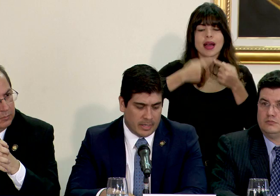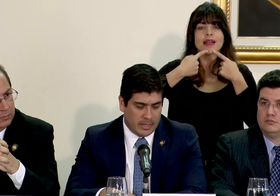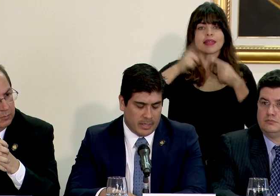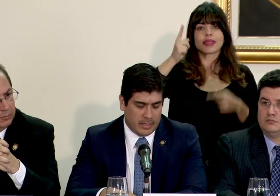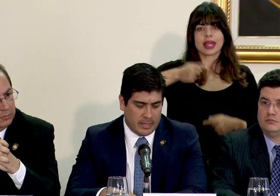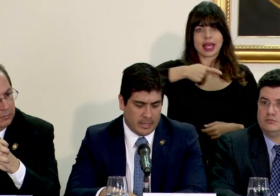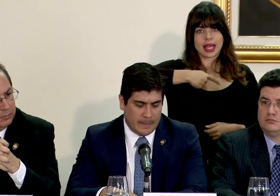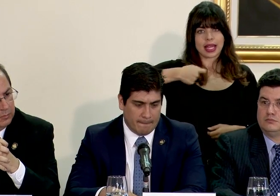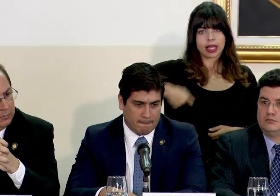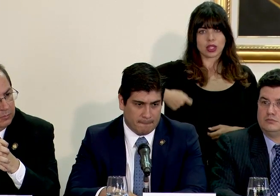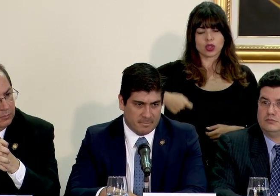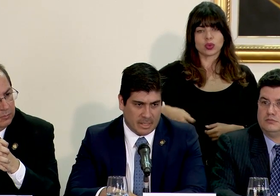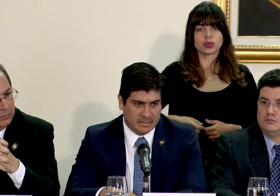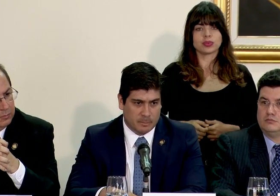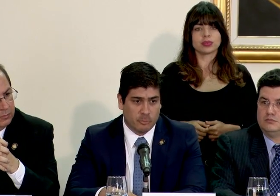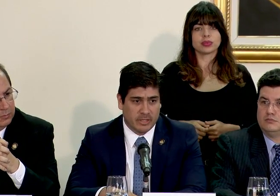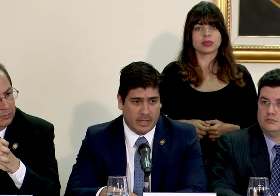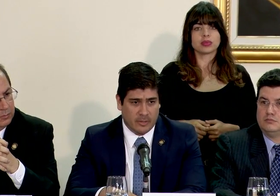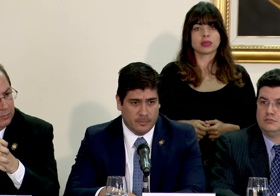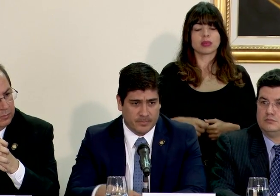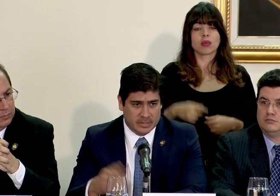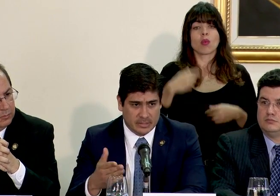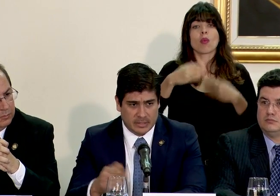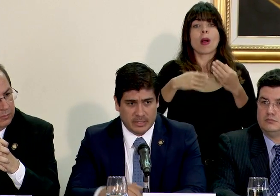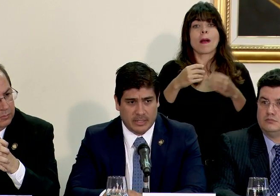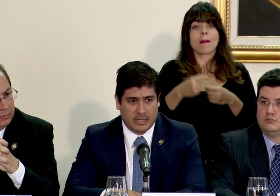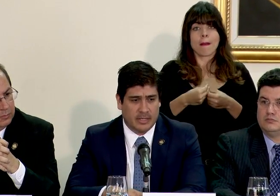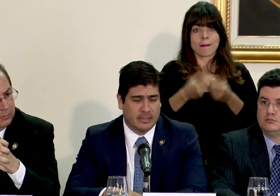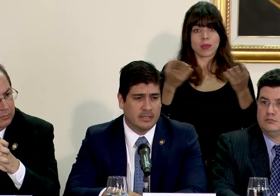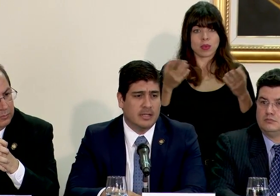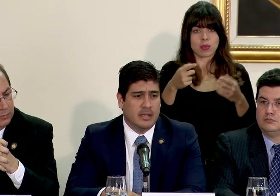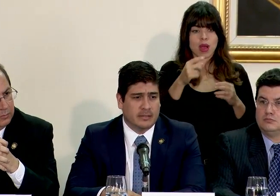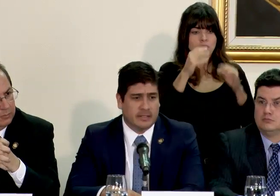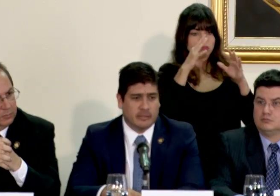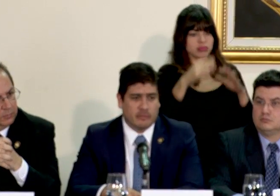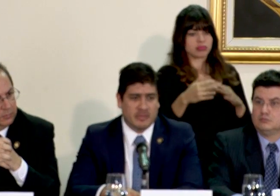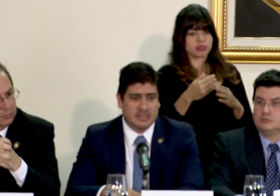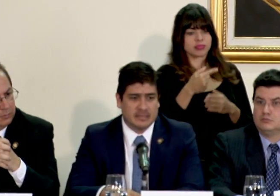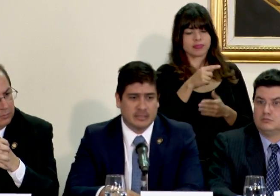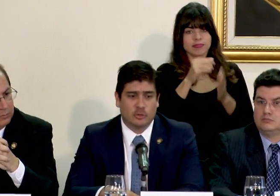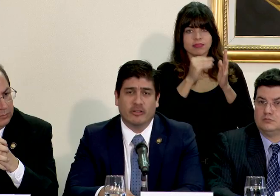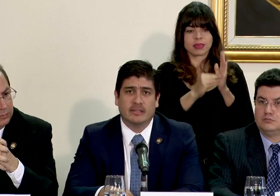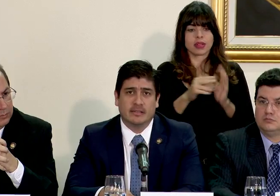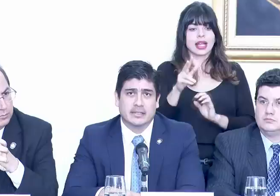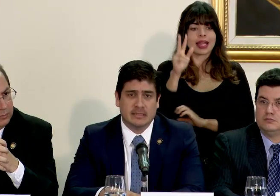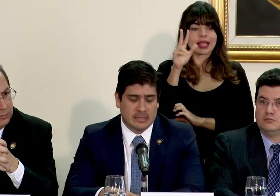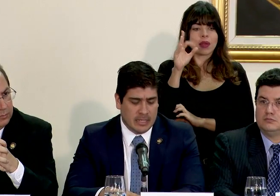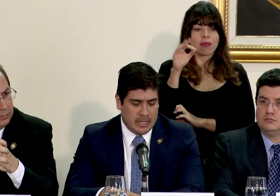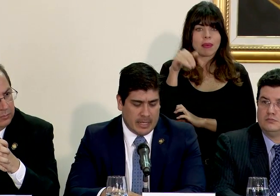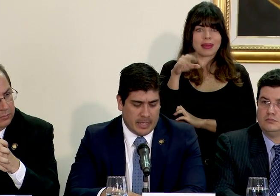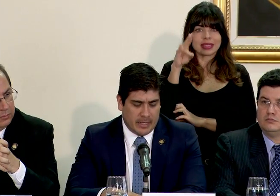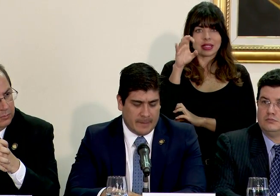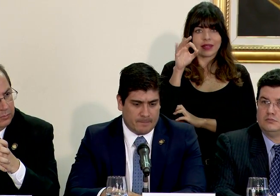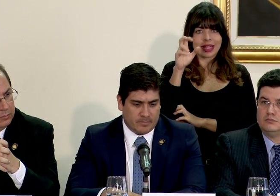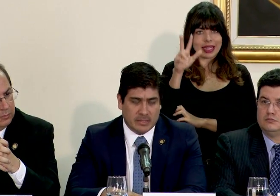que al ser publicado y es el que tienen acá el 39.793